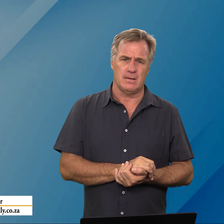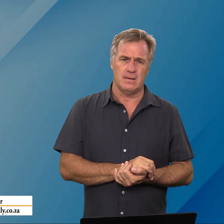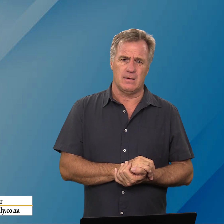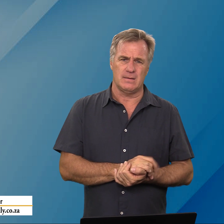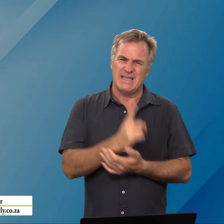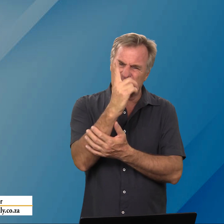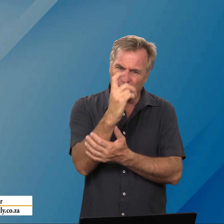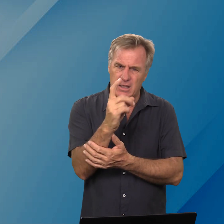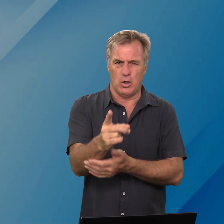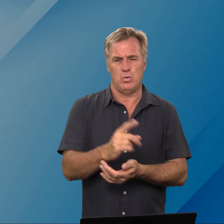Het knak jou